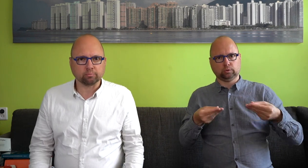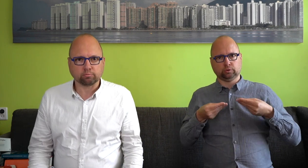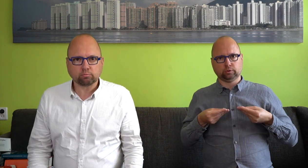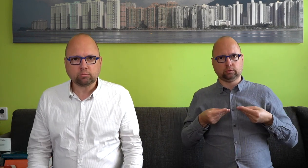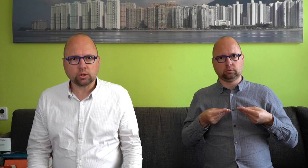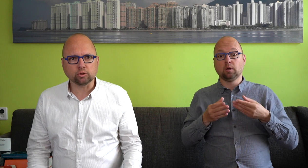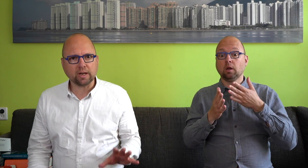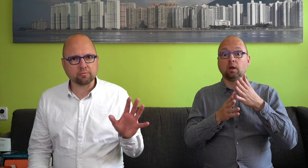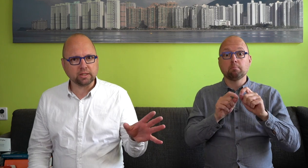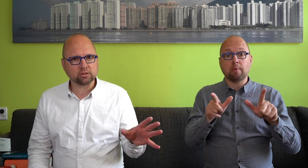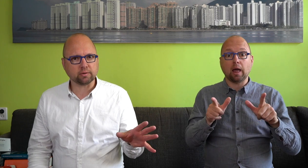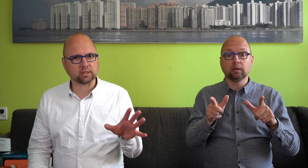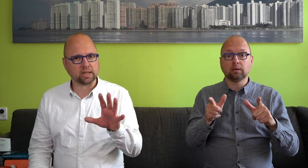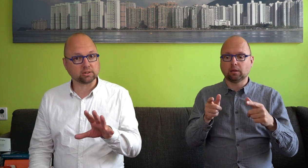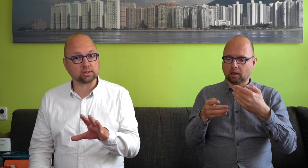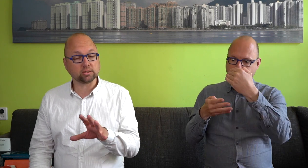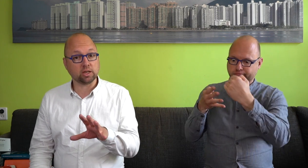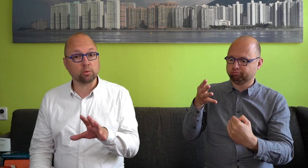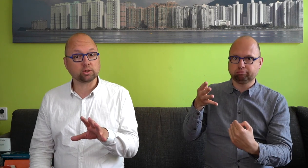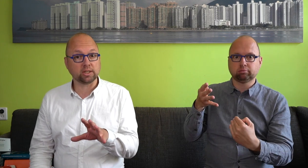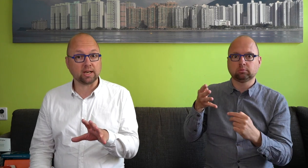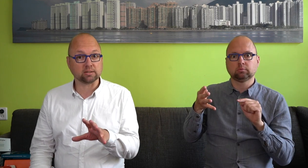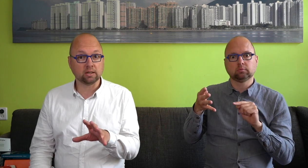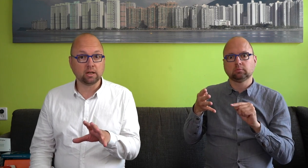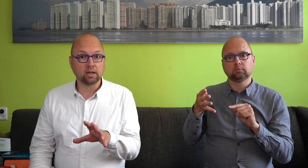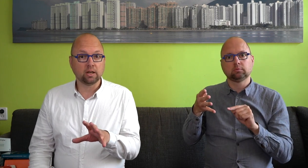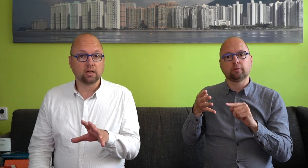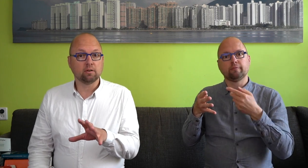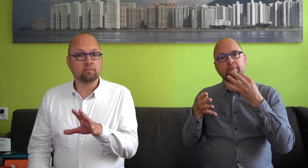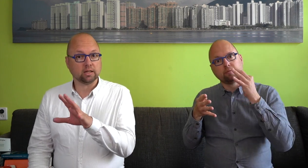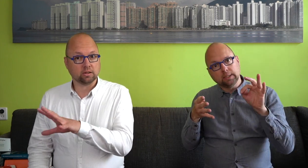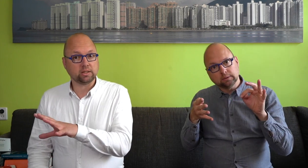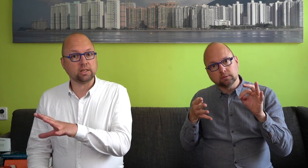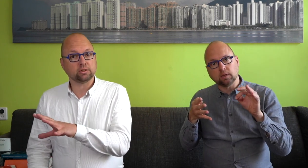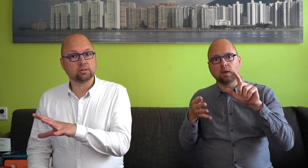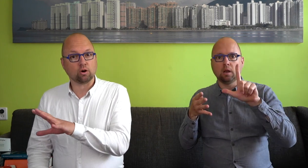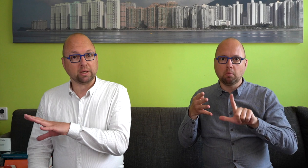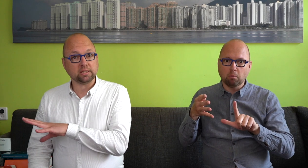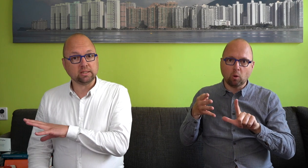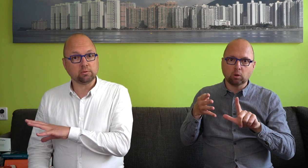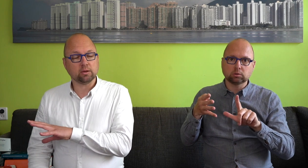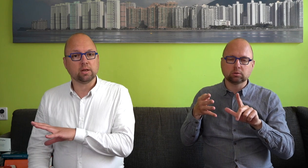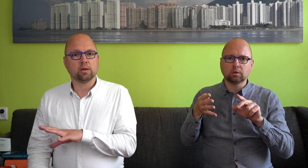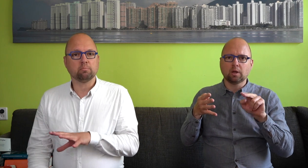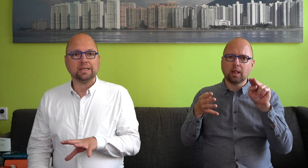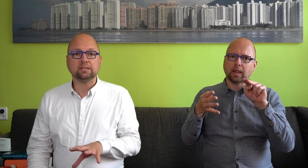Dus wel het Vries, wel de Neder-Saktische en Limburgse dialecten, wel het Yiddish, Roma, Sinti, maar niet